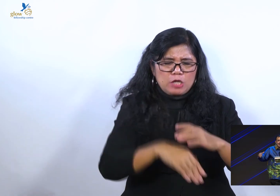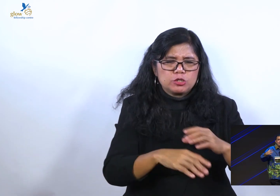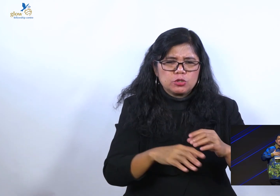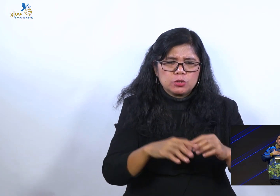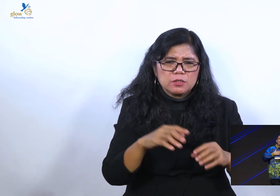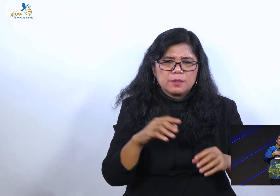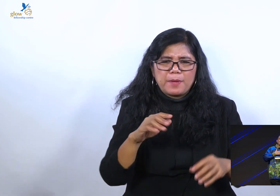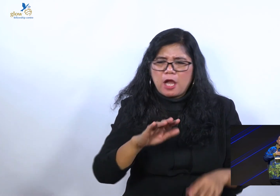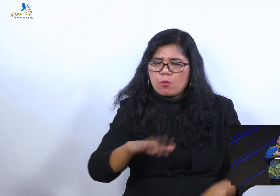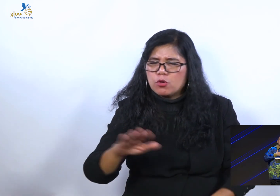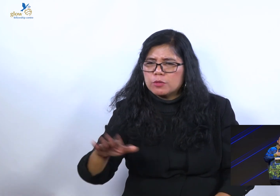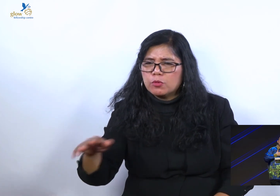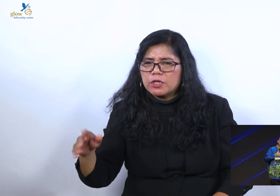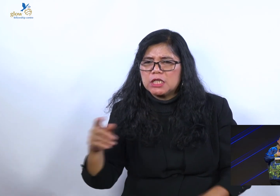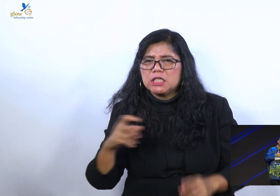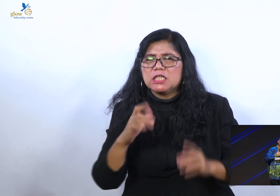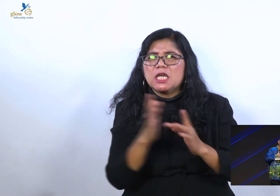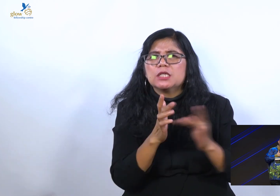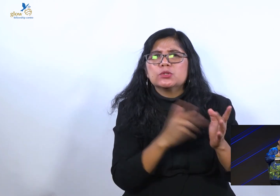Sehingga bertanya.